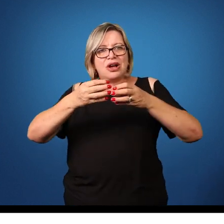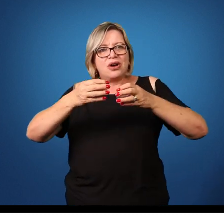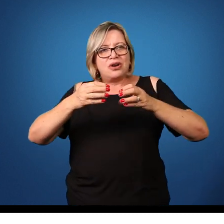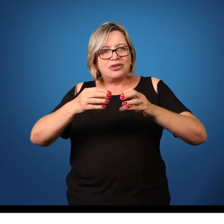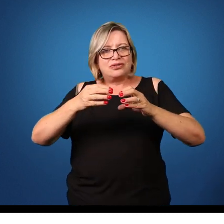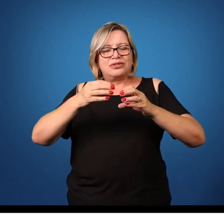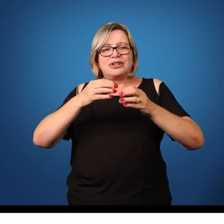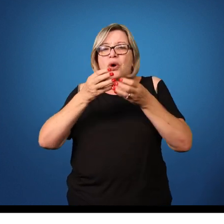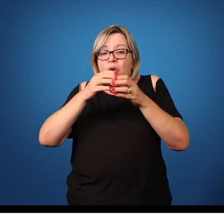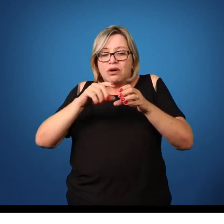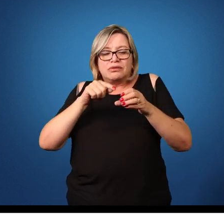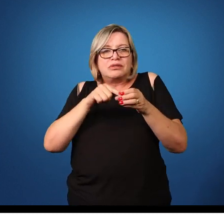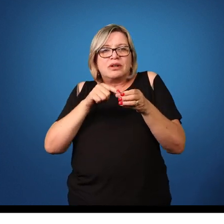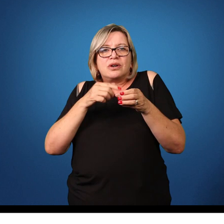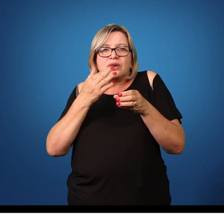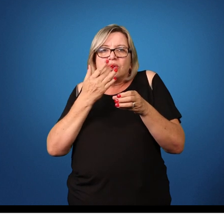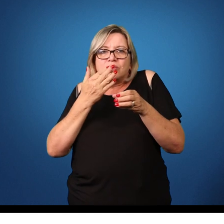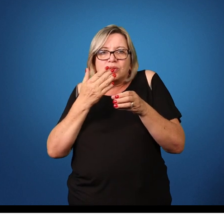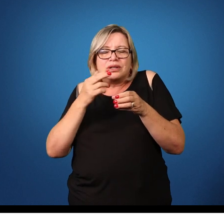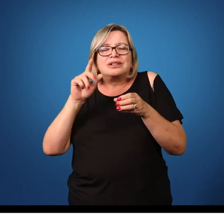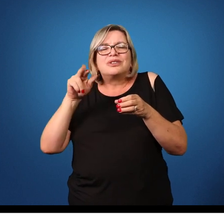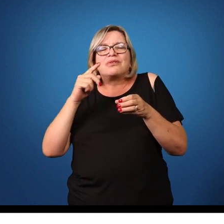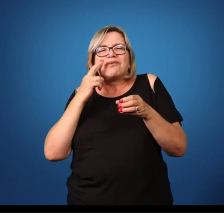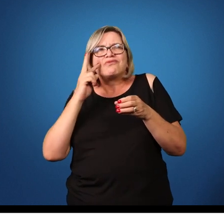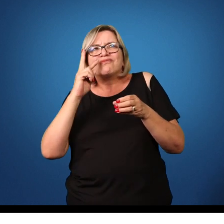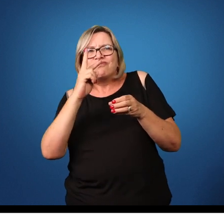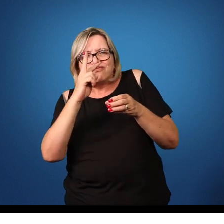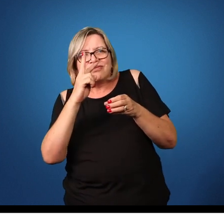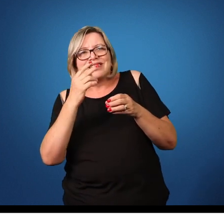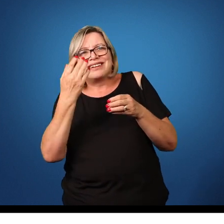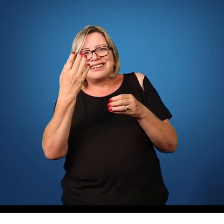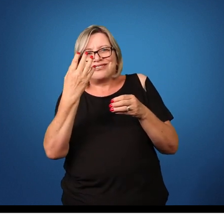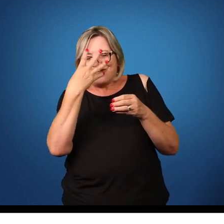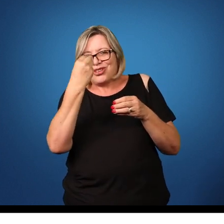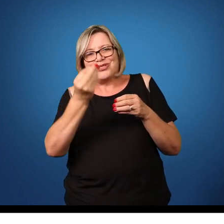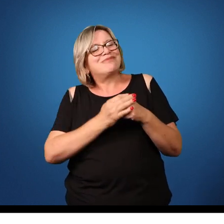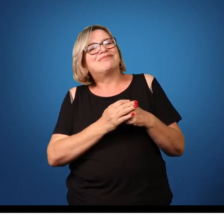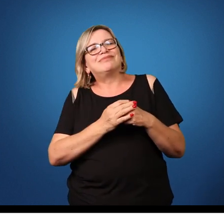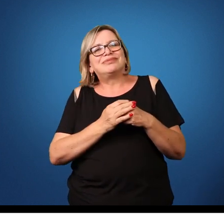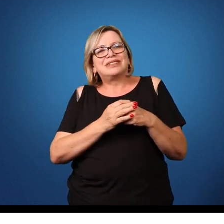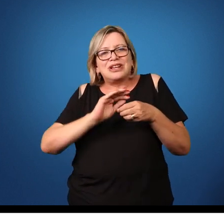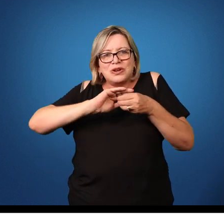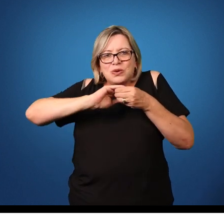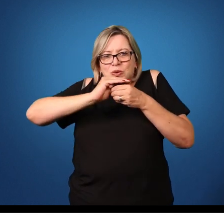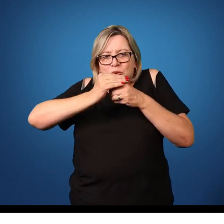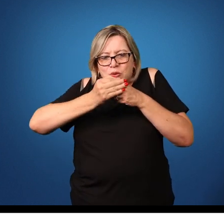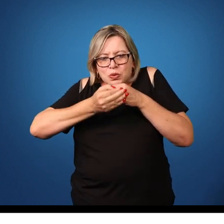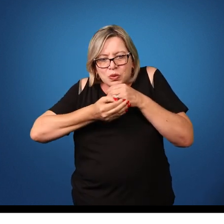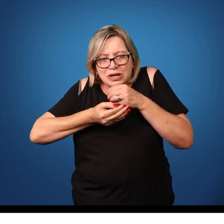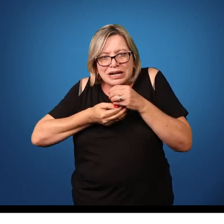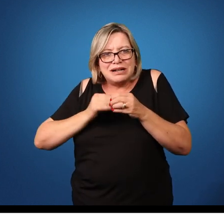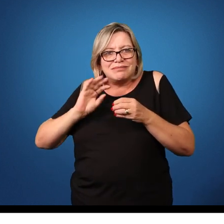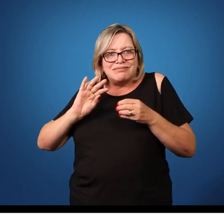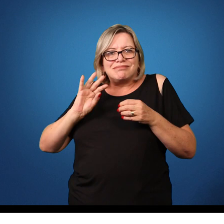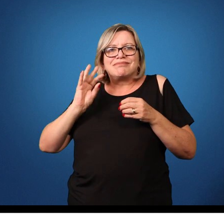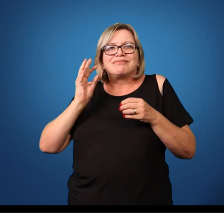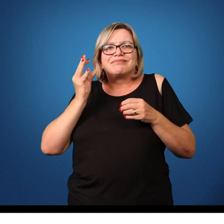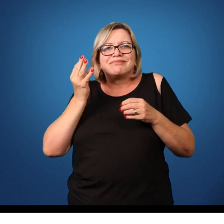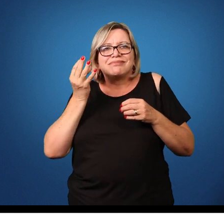apresentam a cor castanha, como mostrado aqui na figura. E é essa cápsula espessa que promove, que